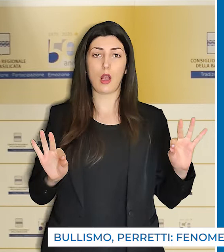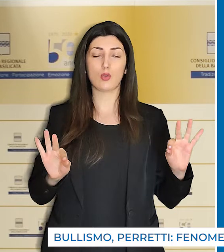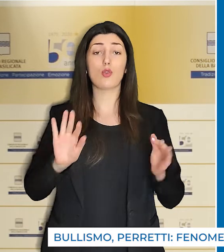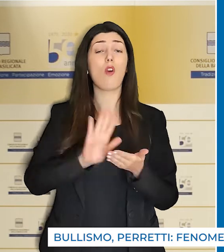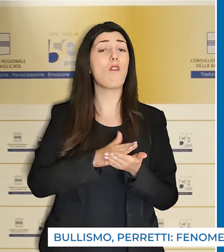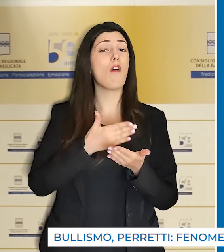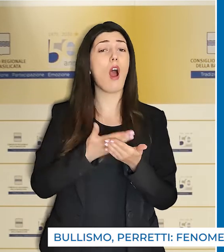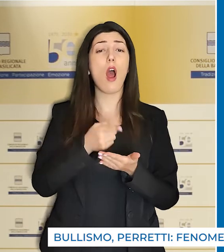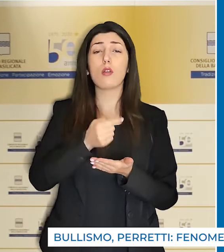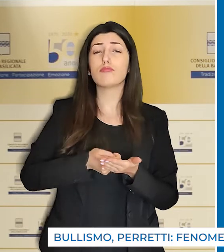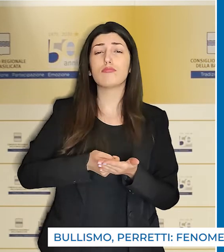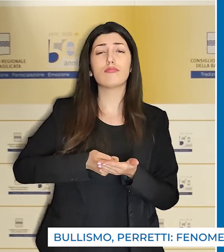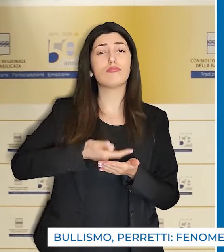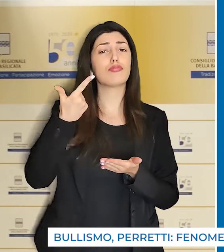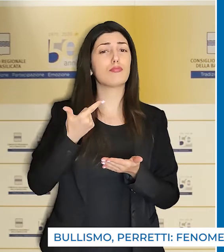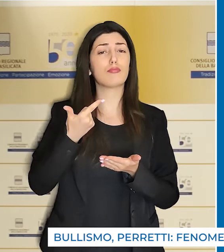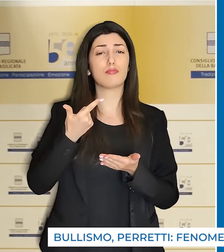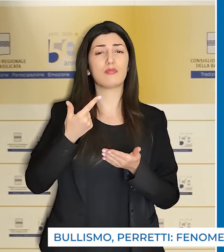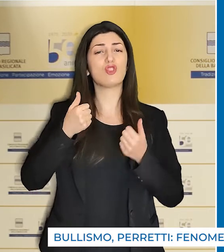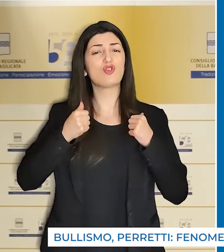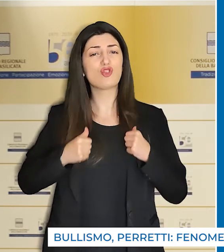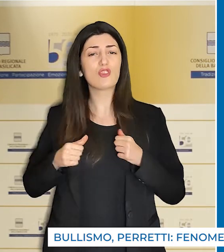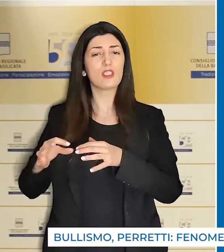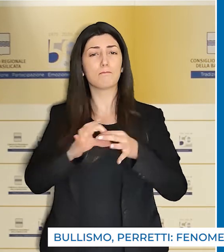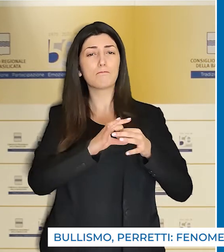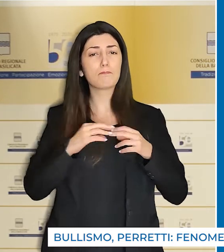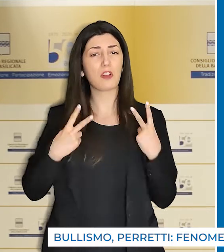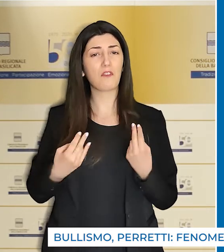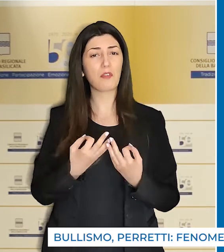valori alla base della convivenza civile.